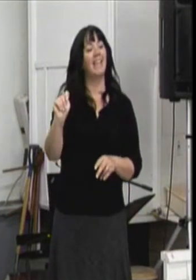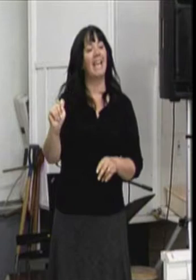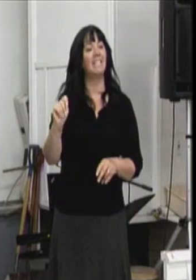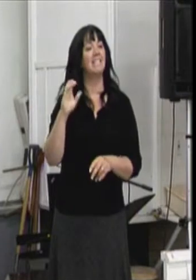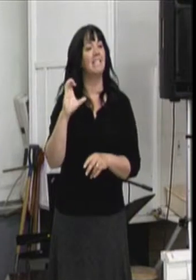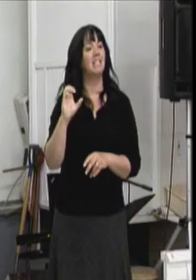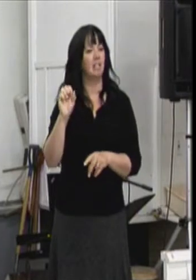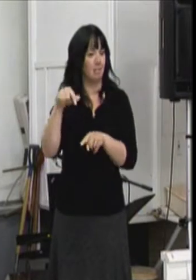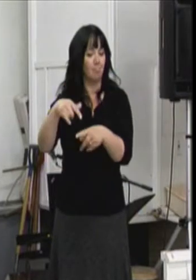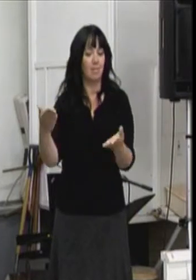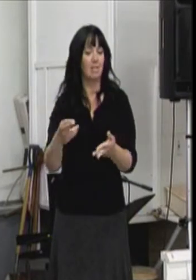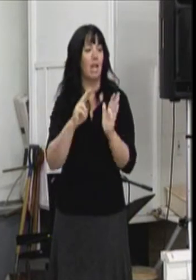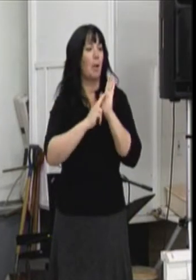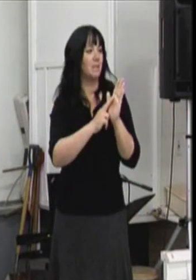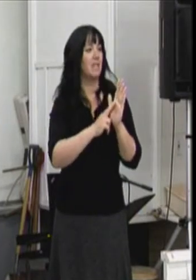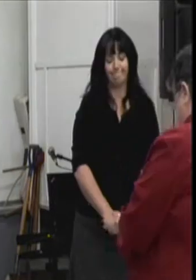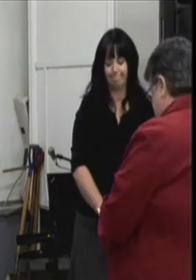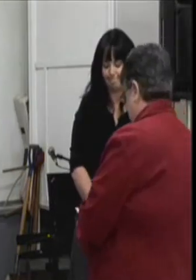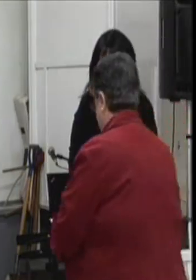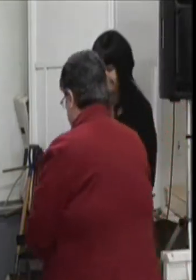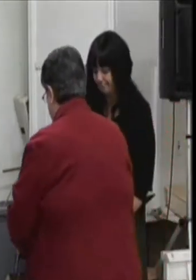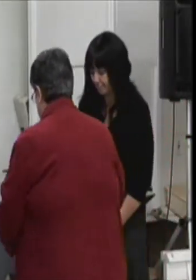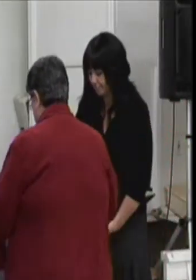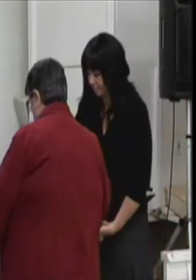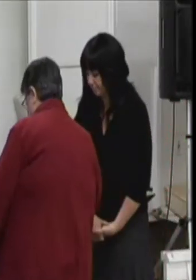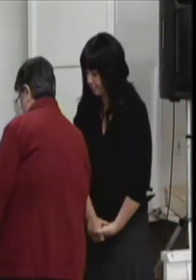de Mme Vera Paulin, qui va venir nous dire quelques mots.